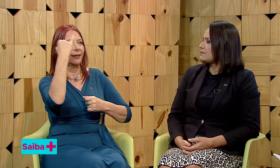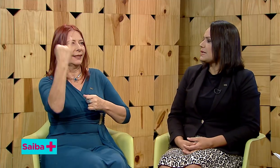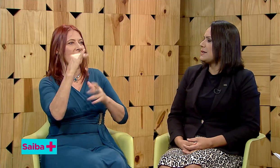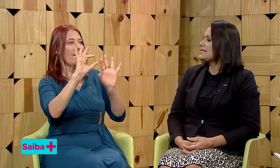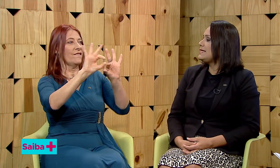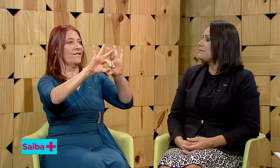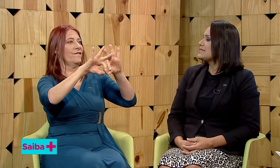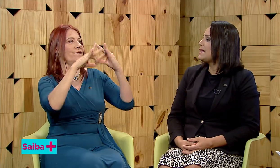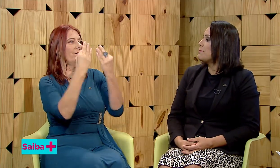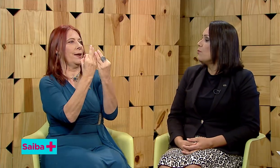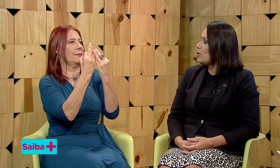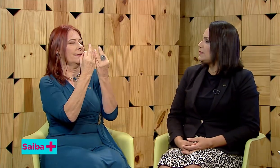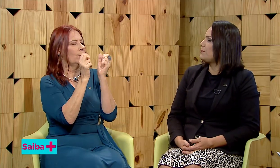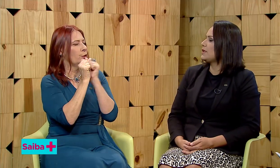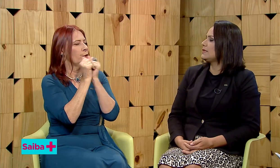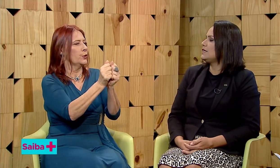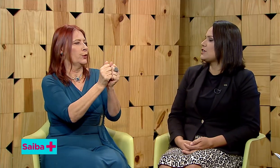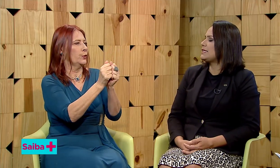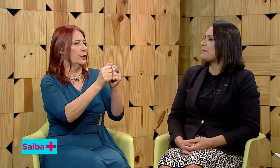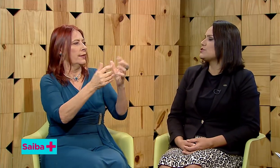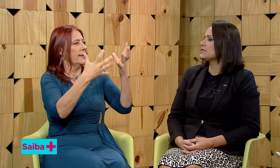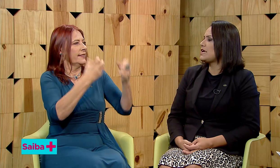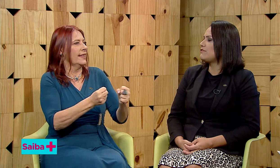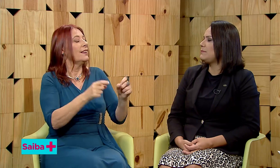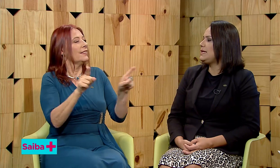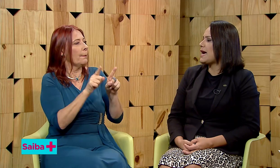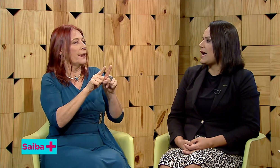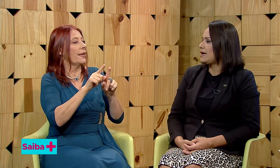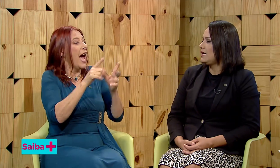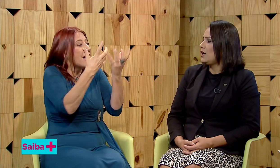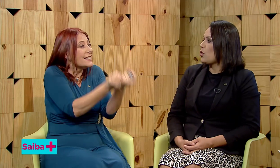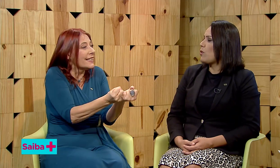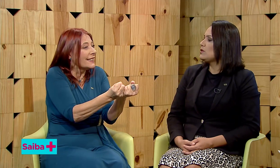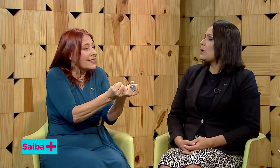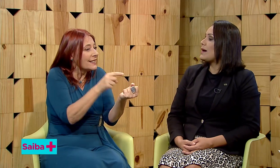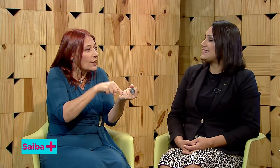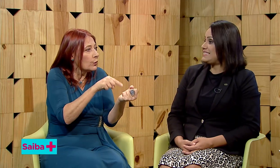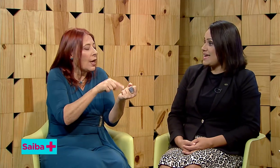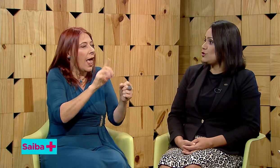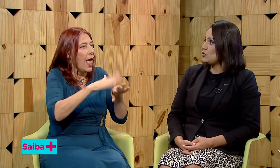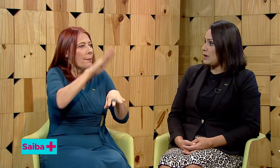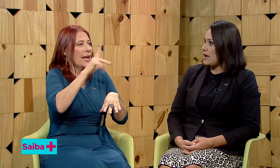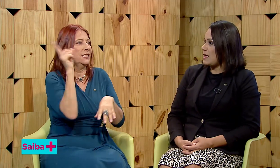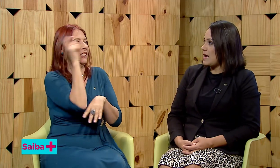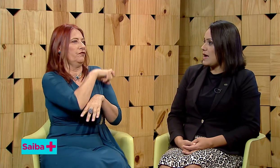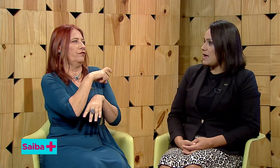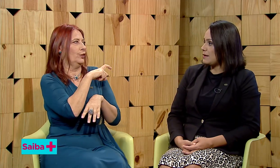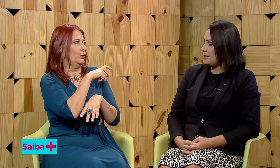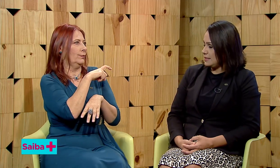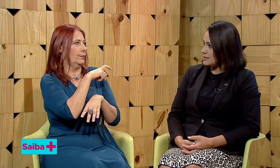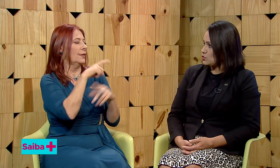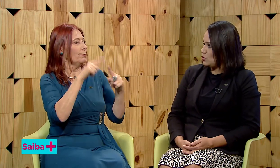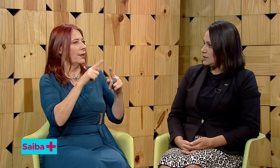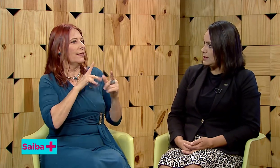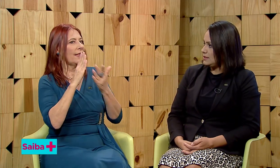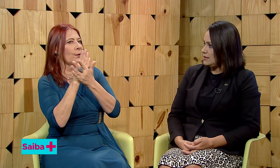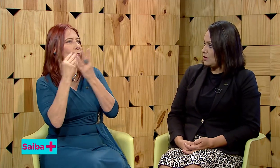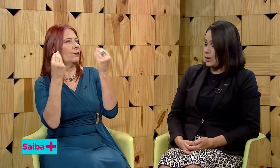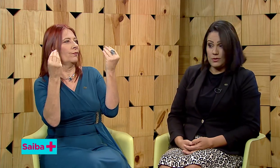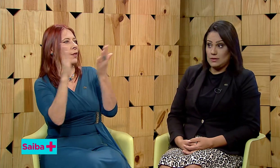Mas a Libras, ela é muito importante, ainda mais no seio familiar. Quando eu aceito a criança surda, quando eu